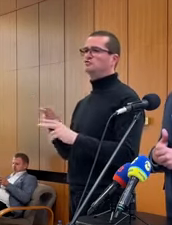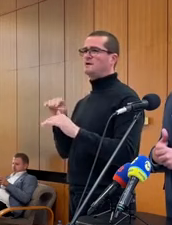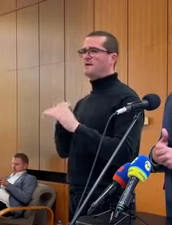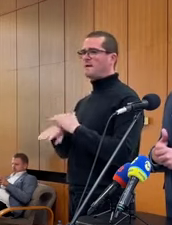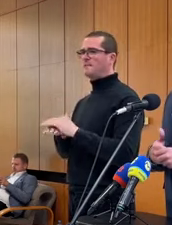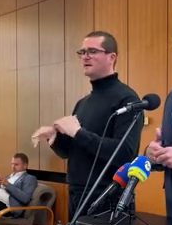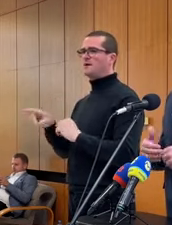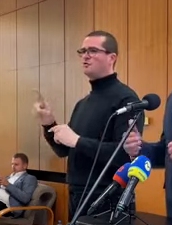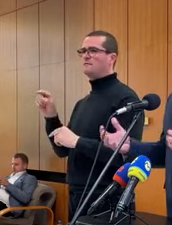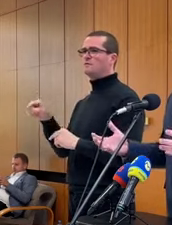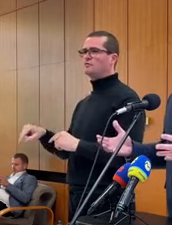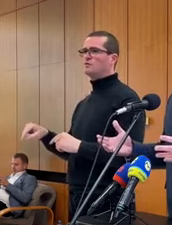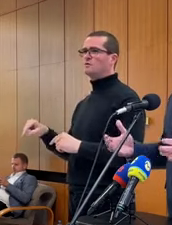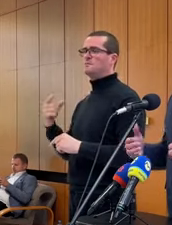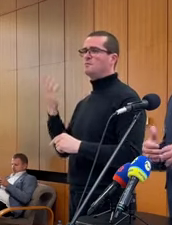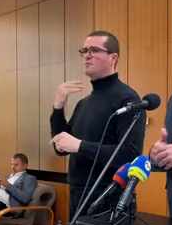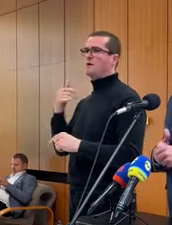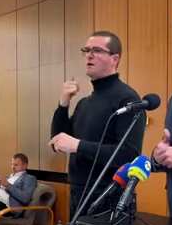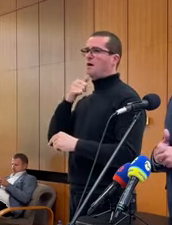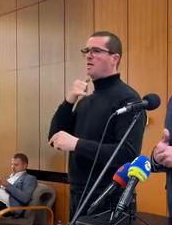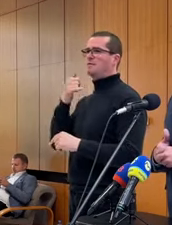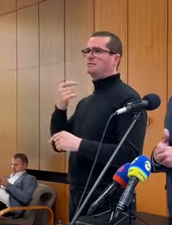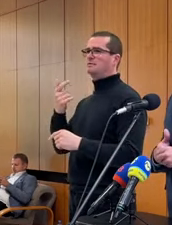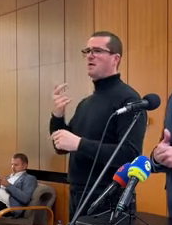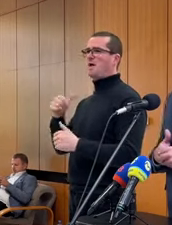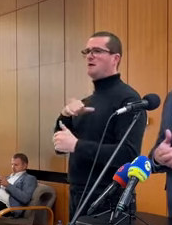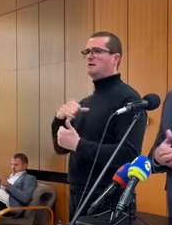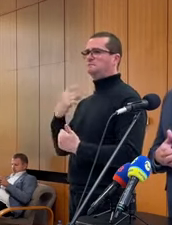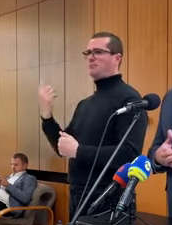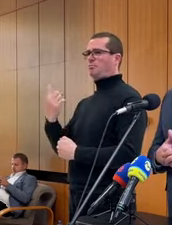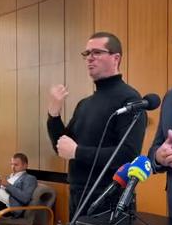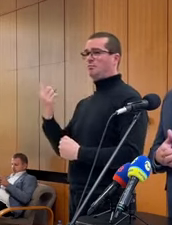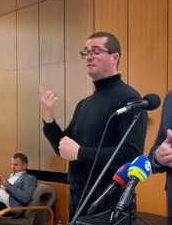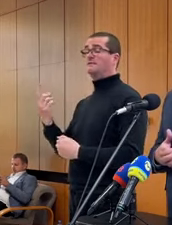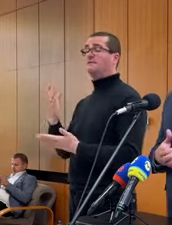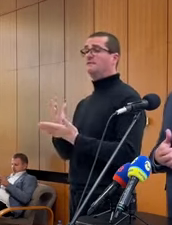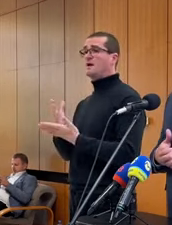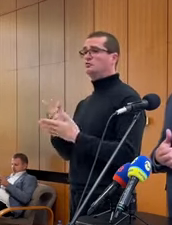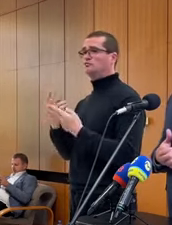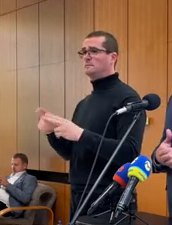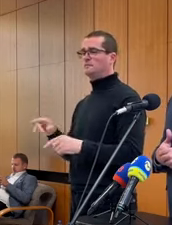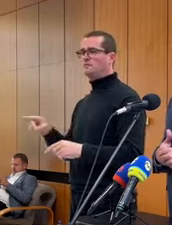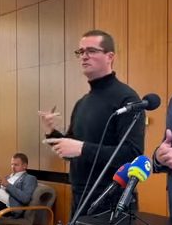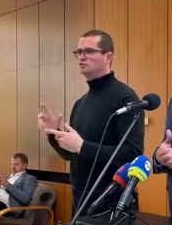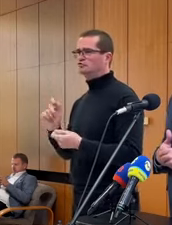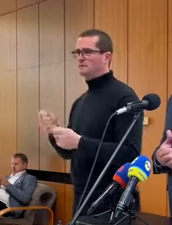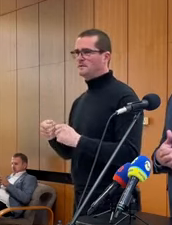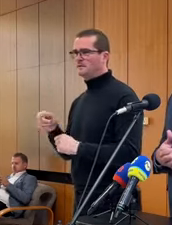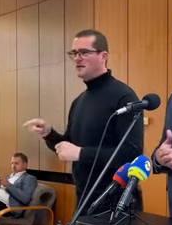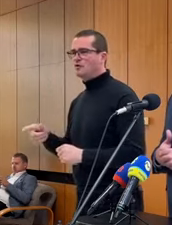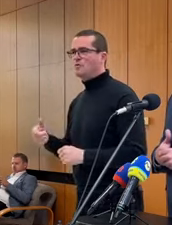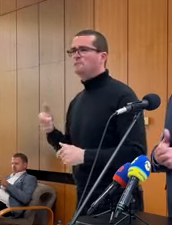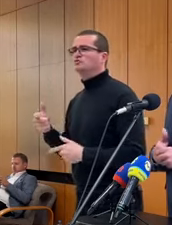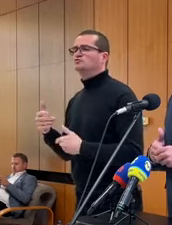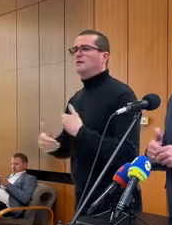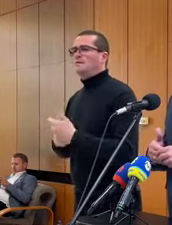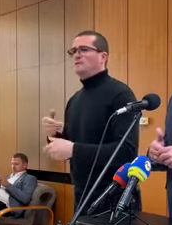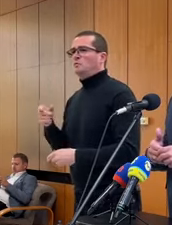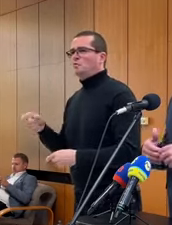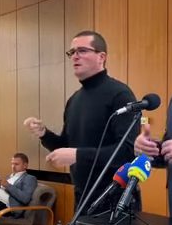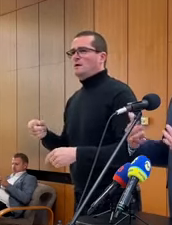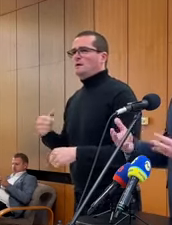migrantov, ktorí by boli len tak osamotení. V každom prípade nič to nemení na tom, že tie procesy